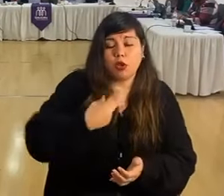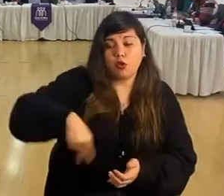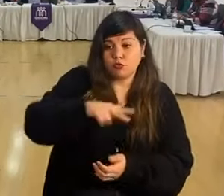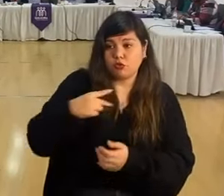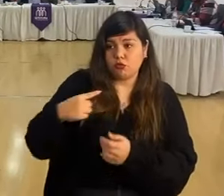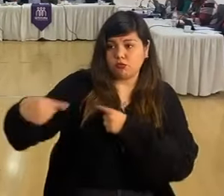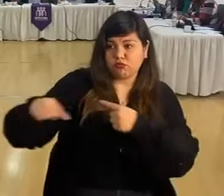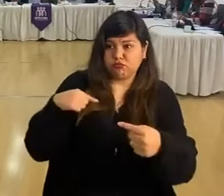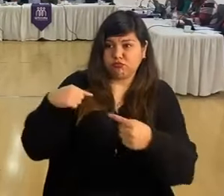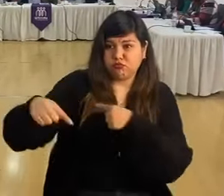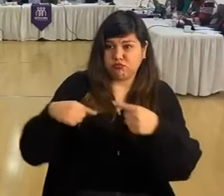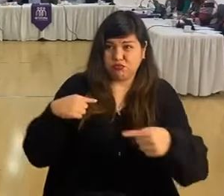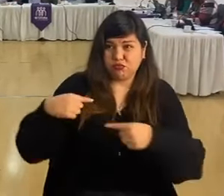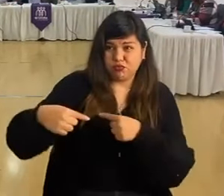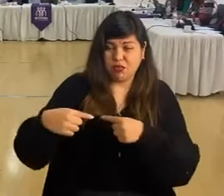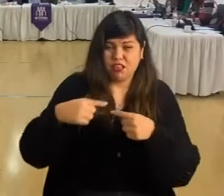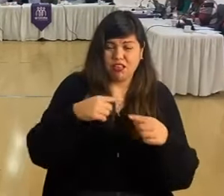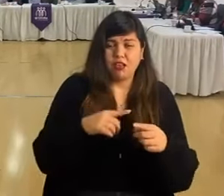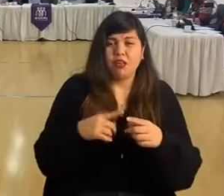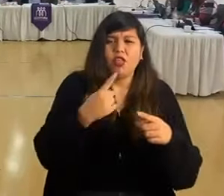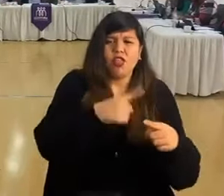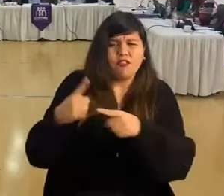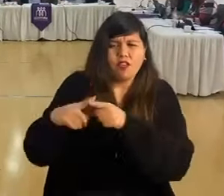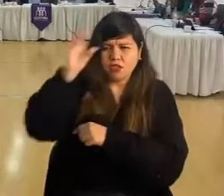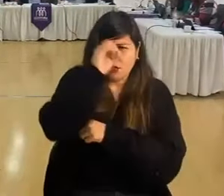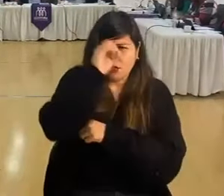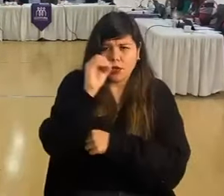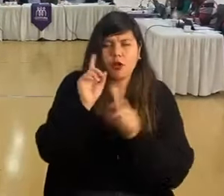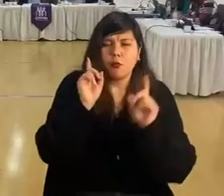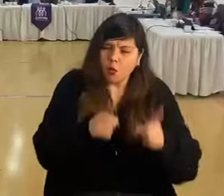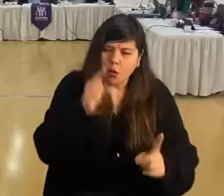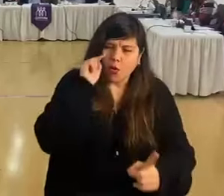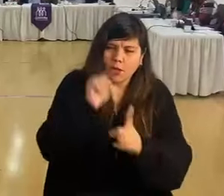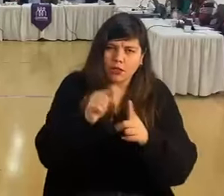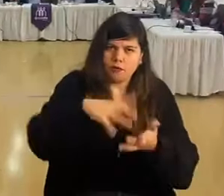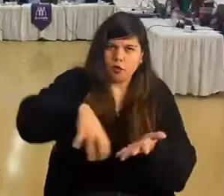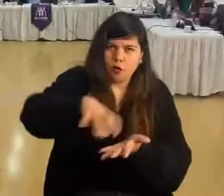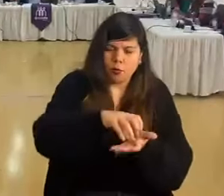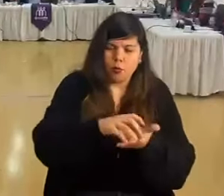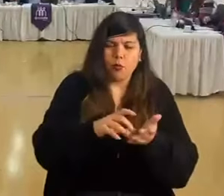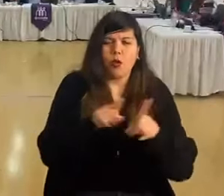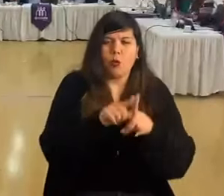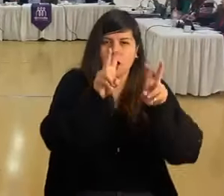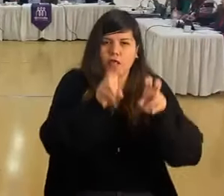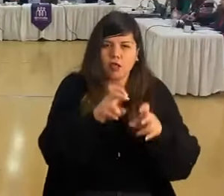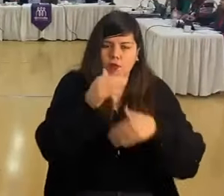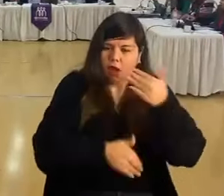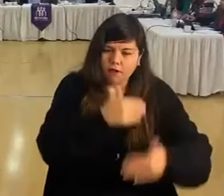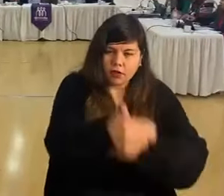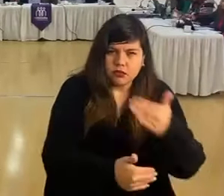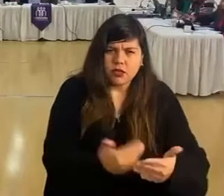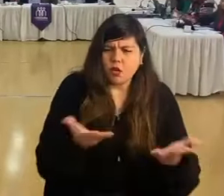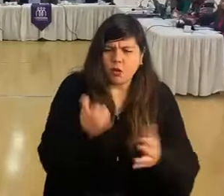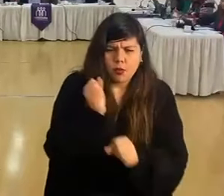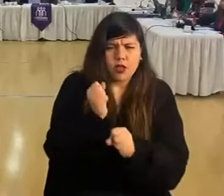todo, el fondo es trabajar por la comuna, sacar temas adelante, comprender cómo trabaja la institución, pero también